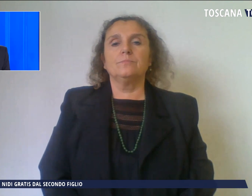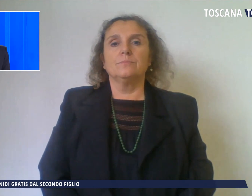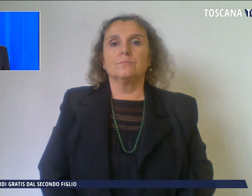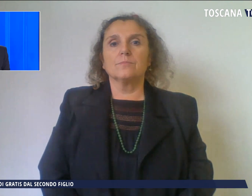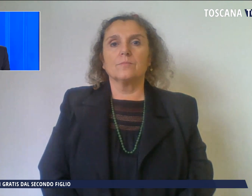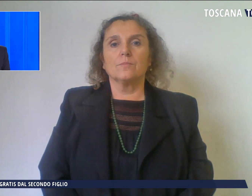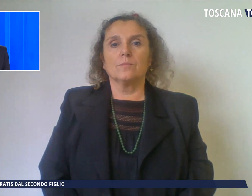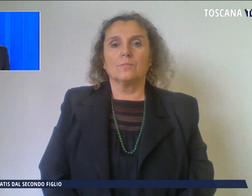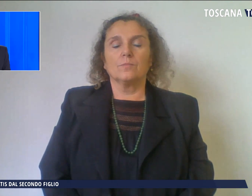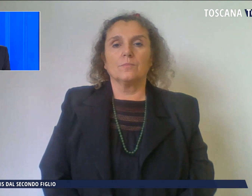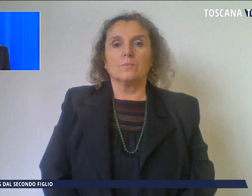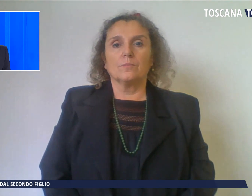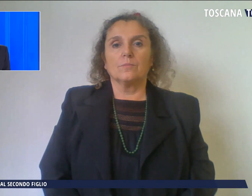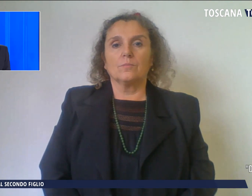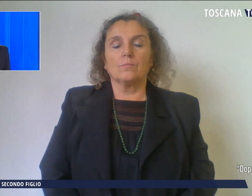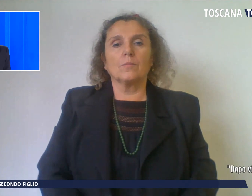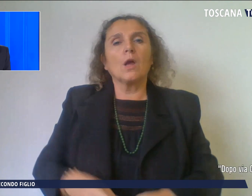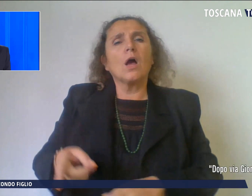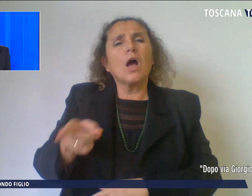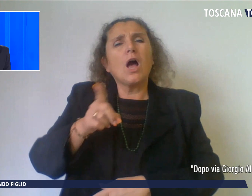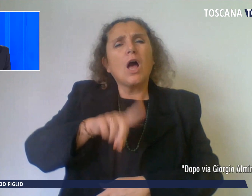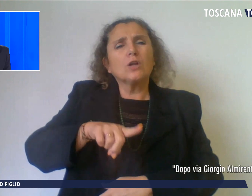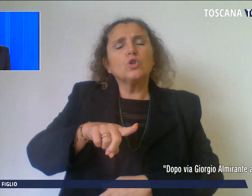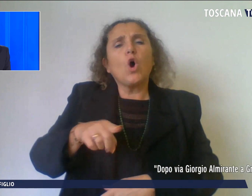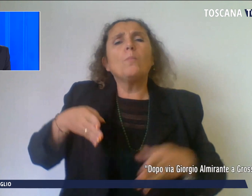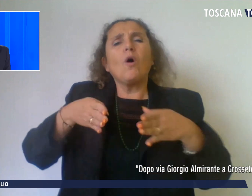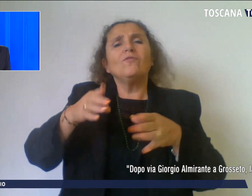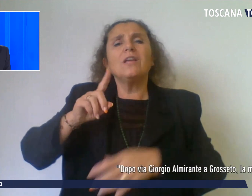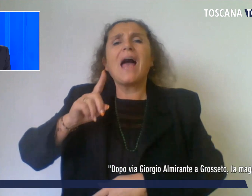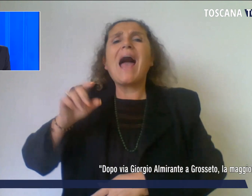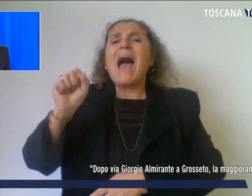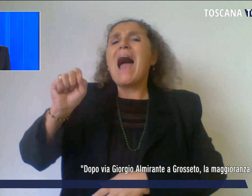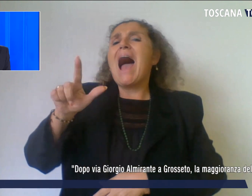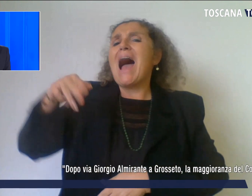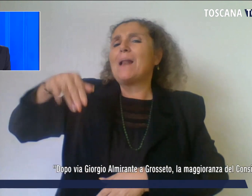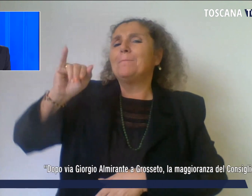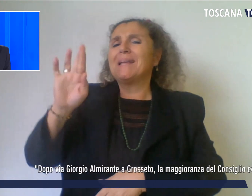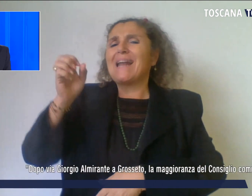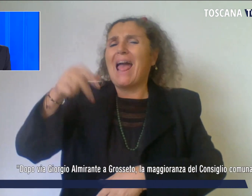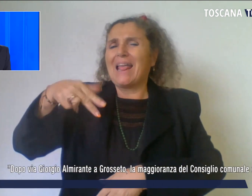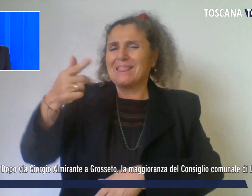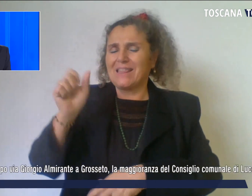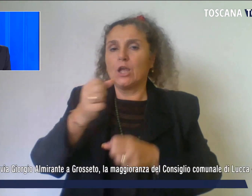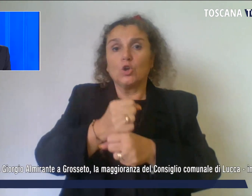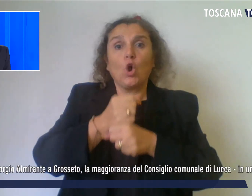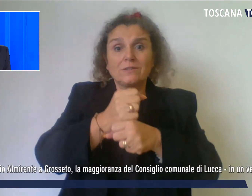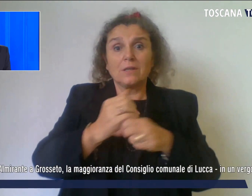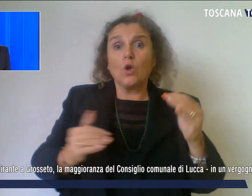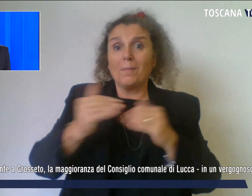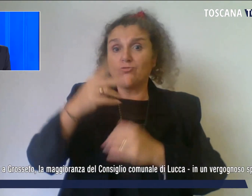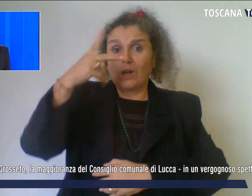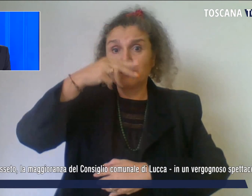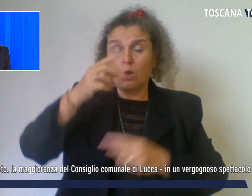E dopo via Giorgio Almirante a Grosseto la maggioranza del Consiglio Comunale di Lucca in un vergognoso